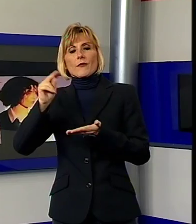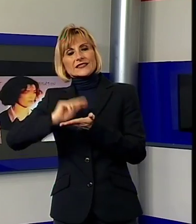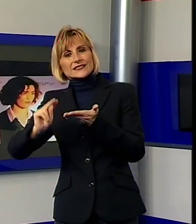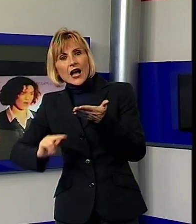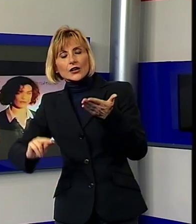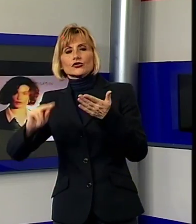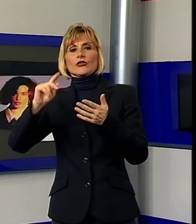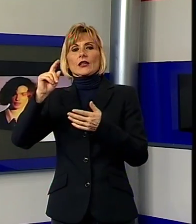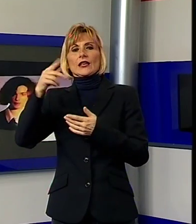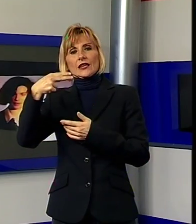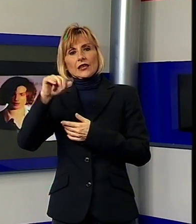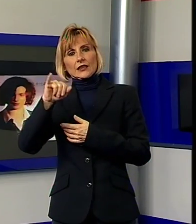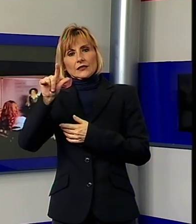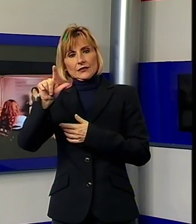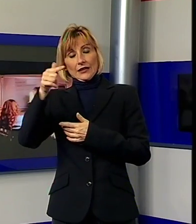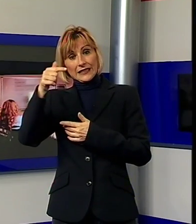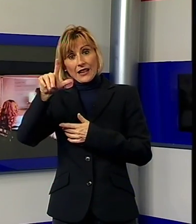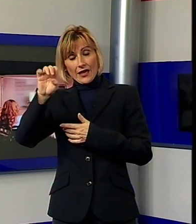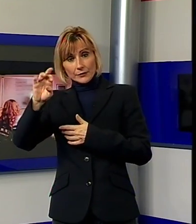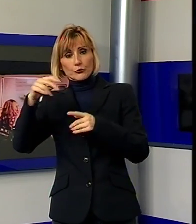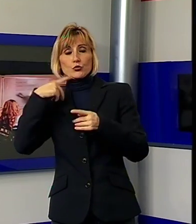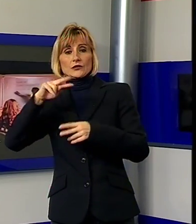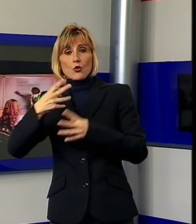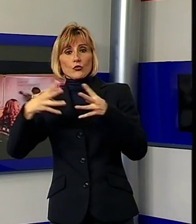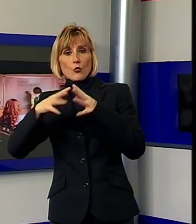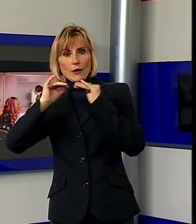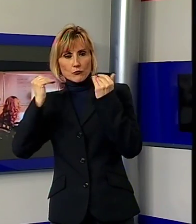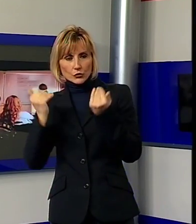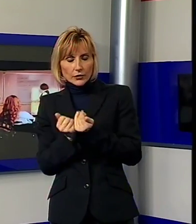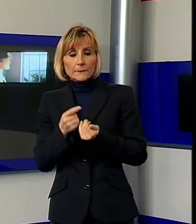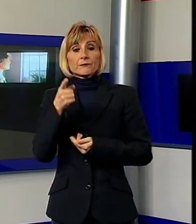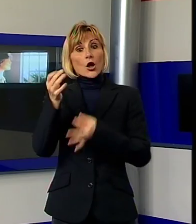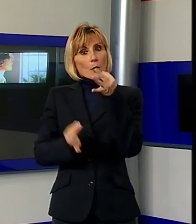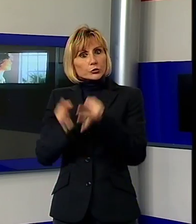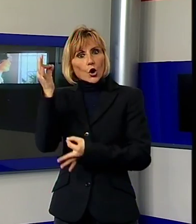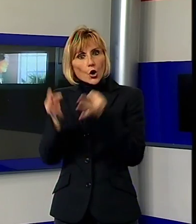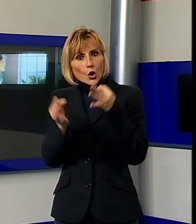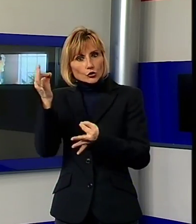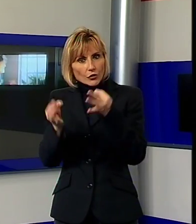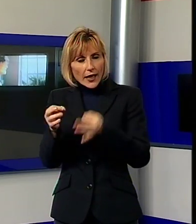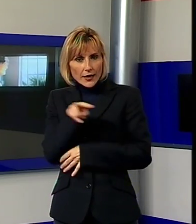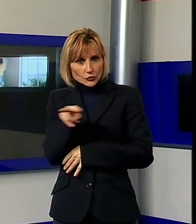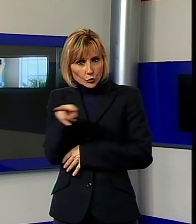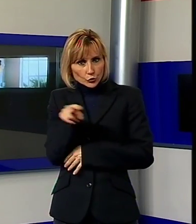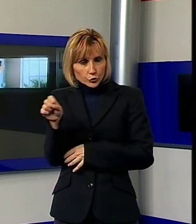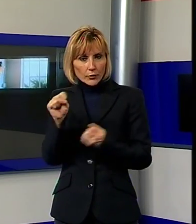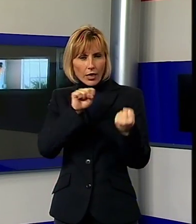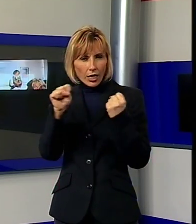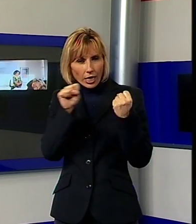mondiale. Un processo andato avanti per quattro anni, riportato sugli schermi del cinema dal regista Mick Jackson con volti noti come quello di